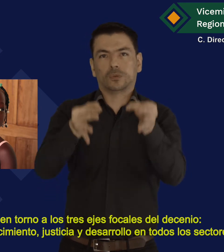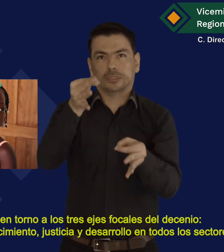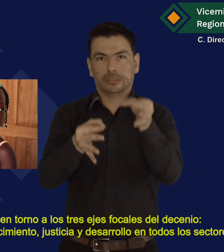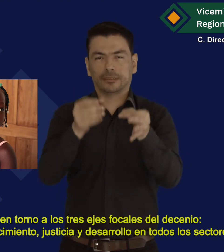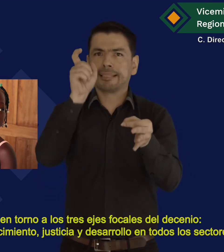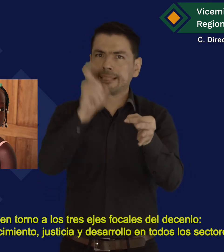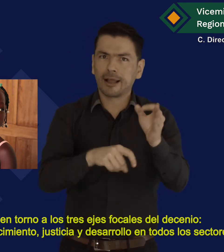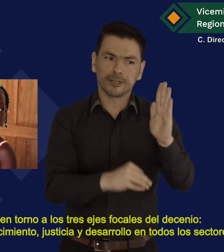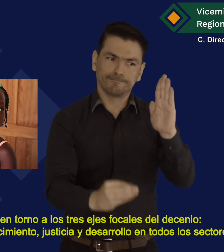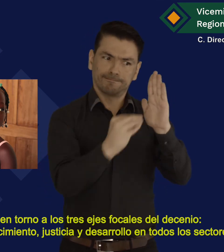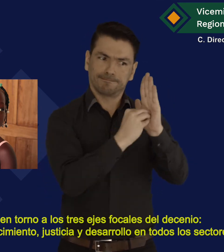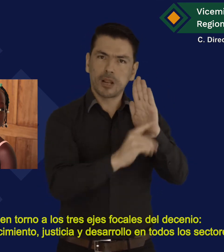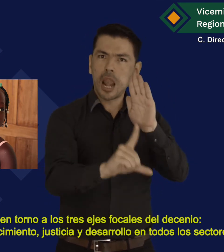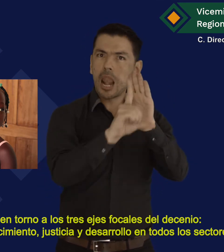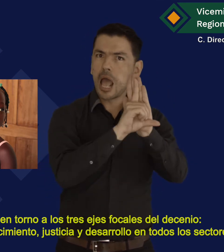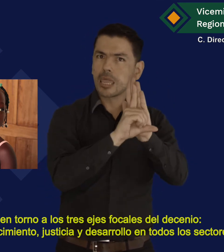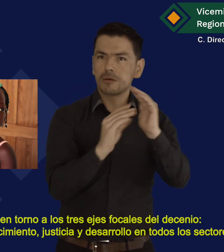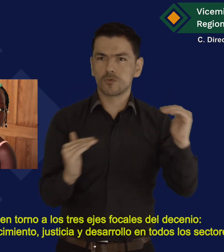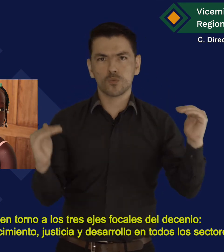Justicia